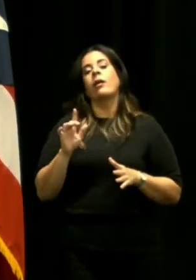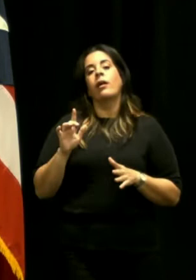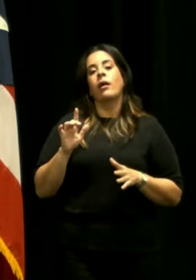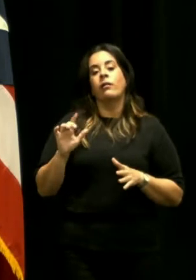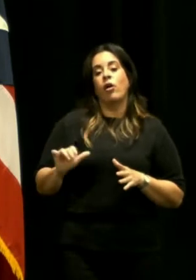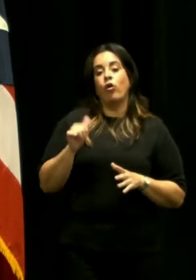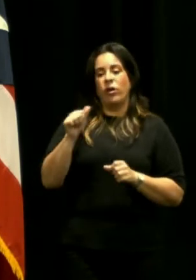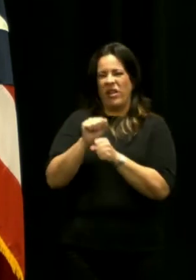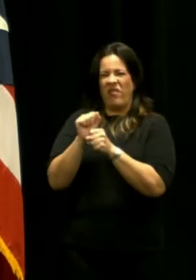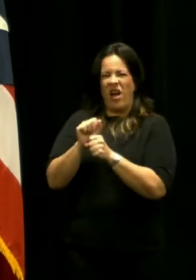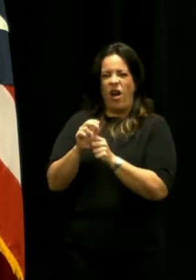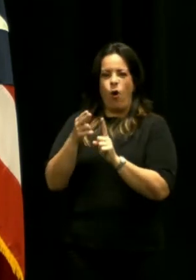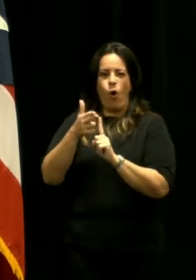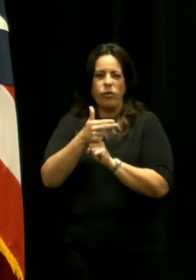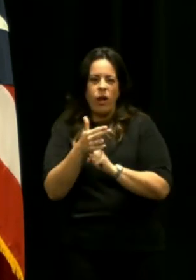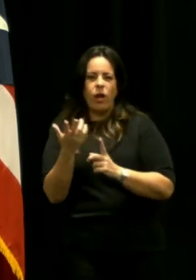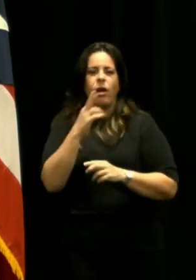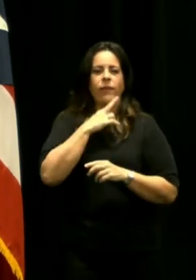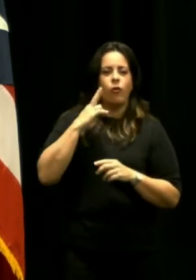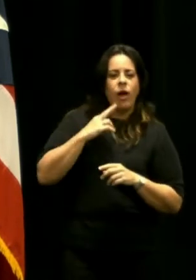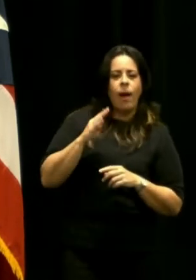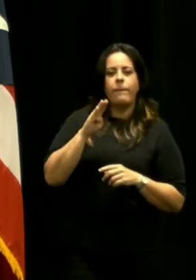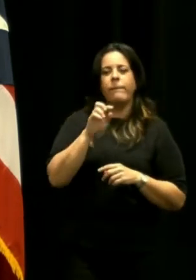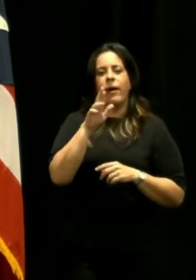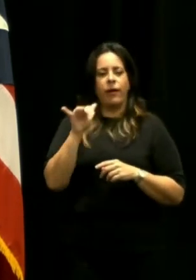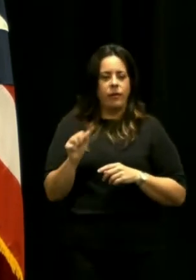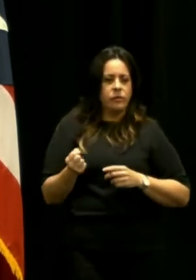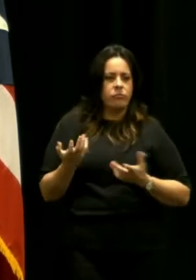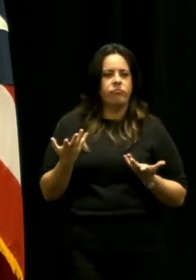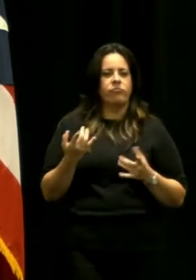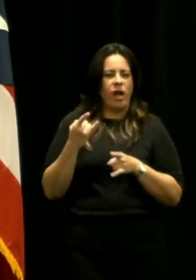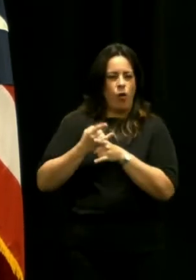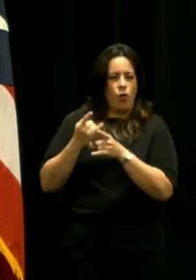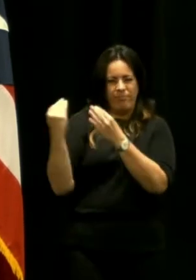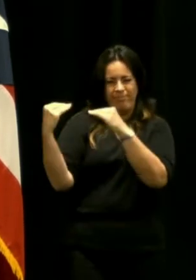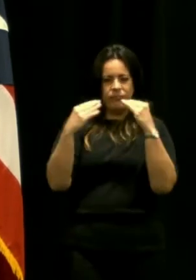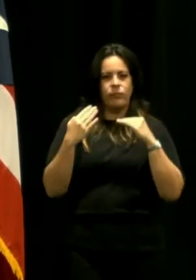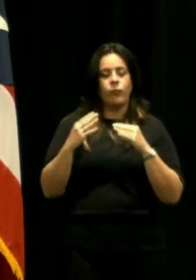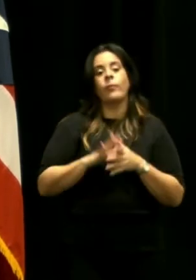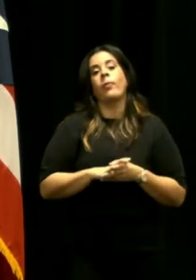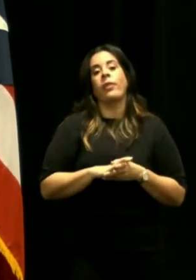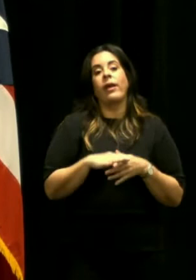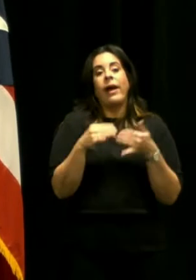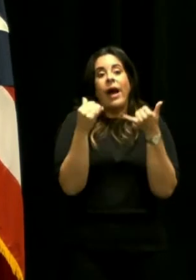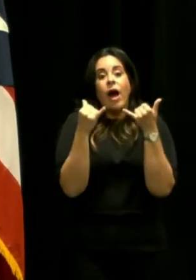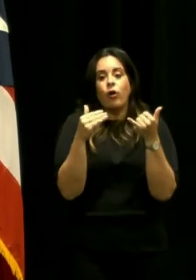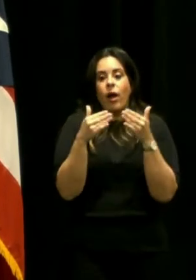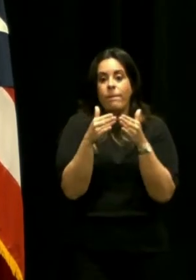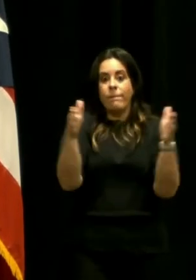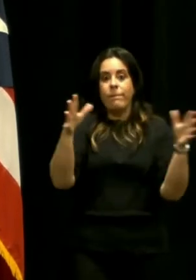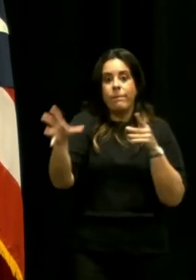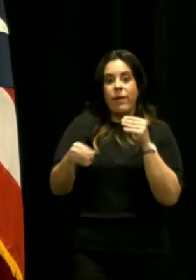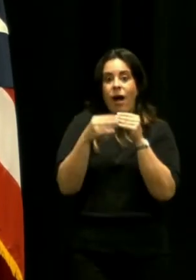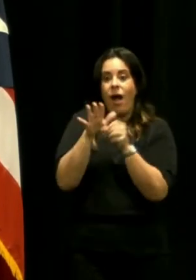hoteles restaurantes barras ahora lo estamos ampliando bueno